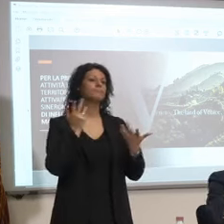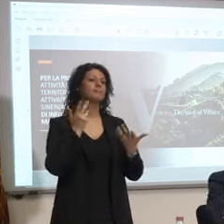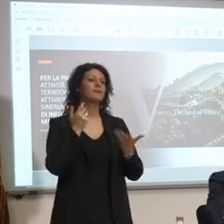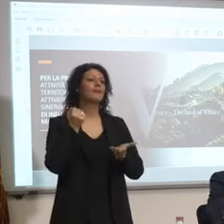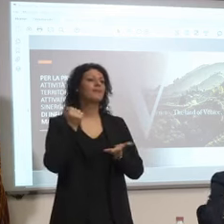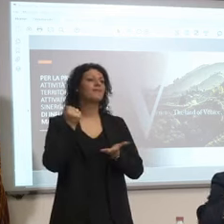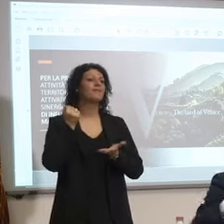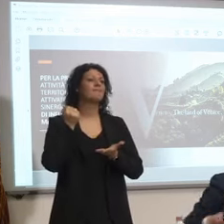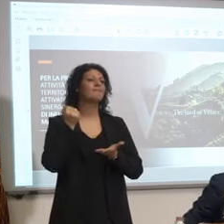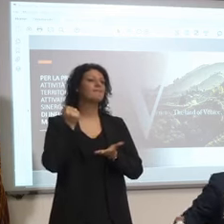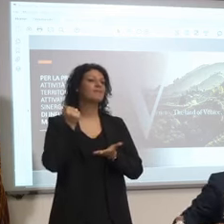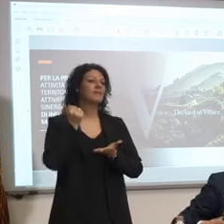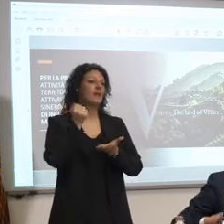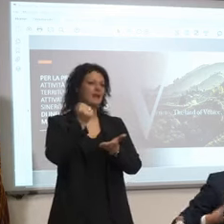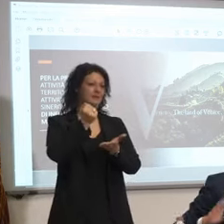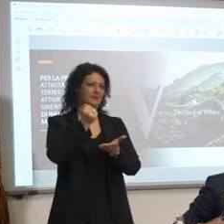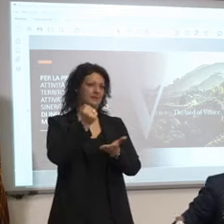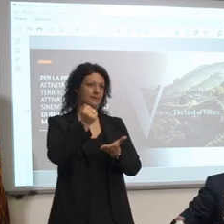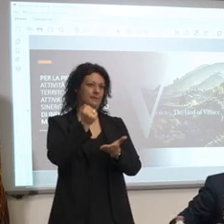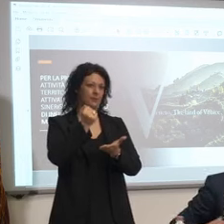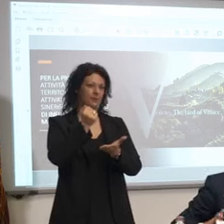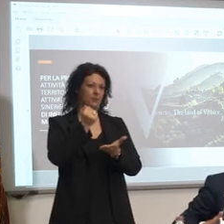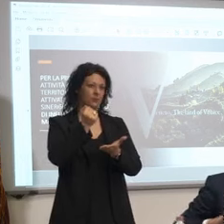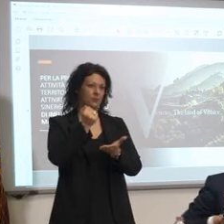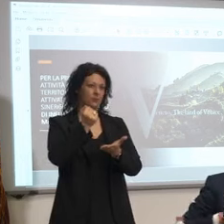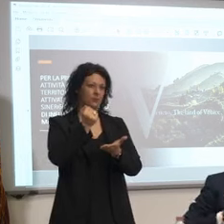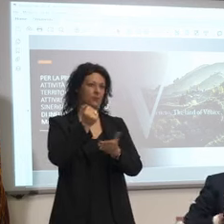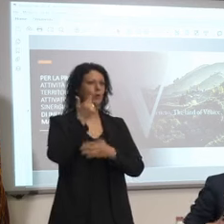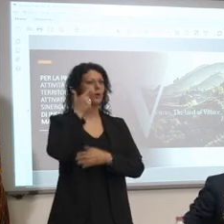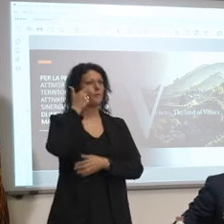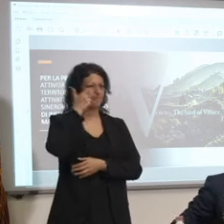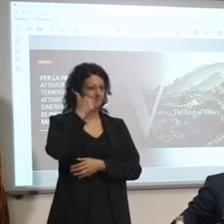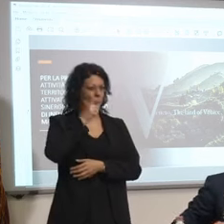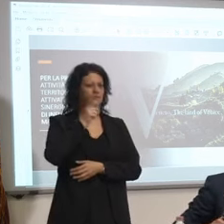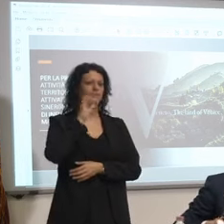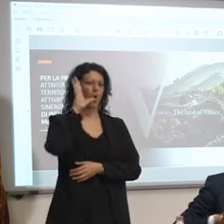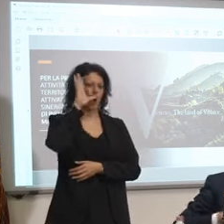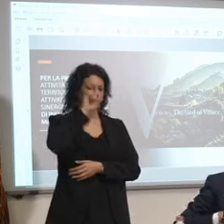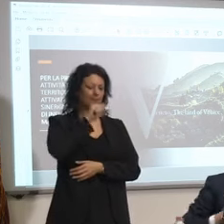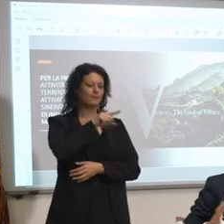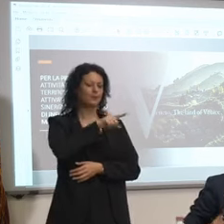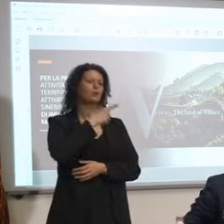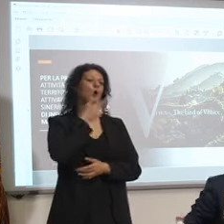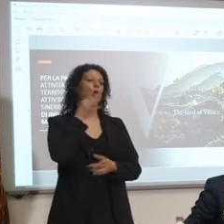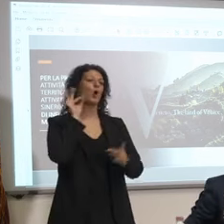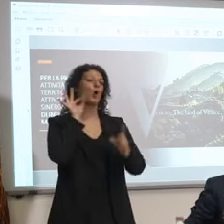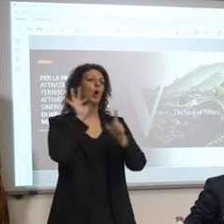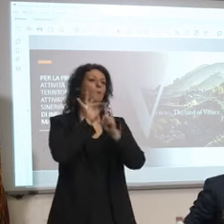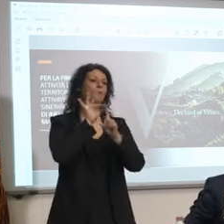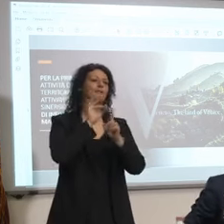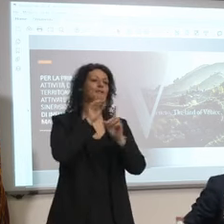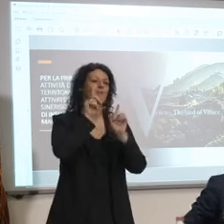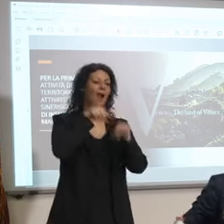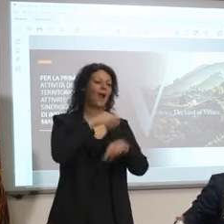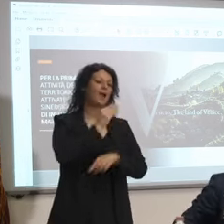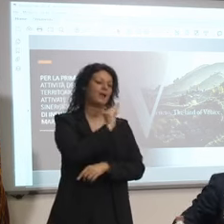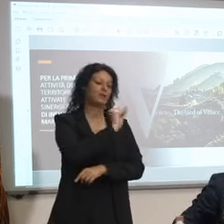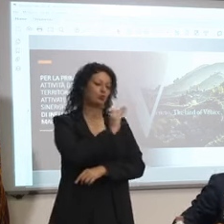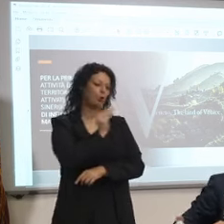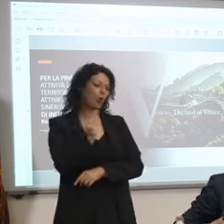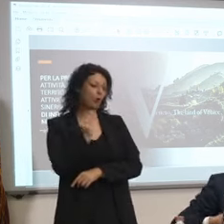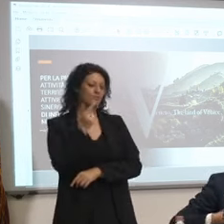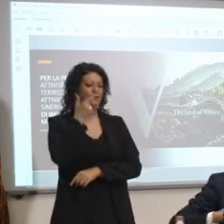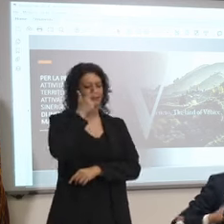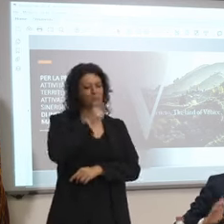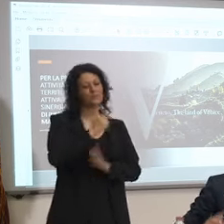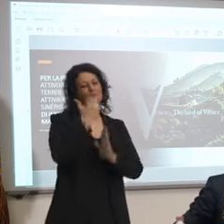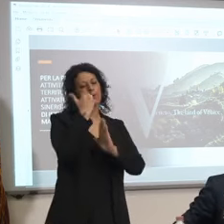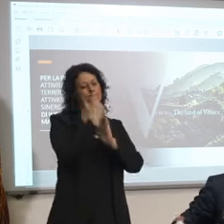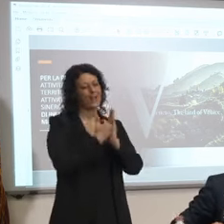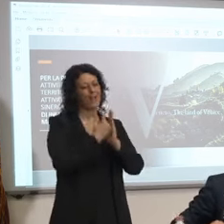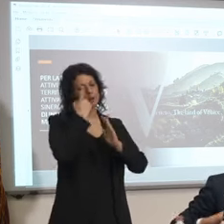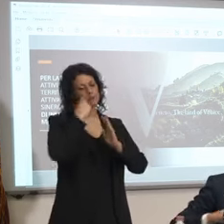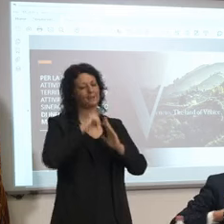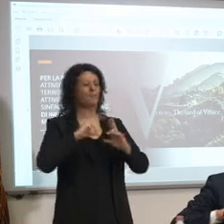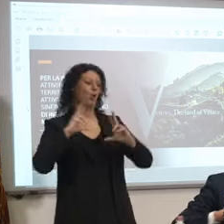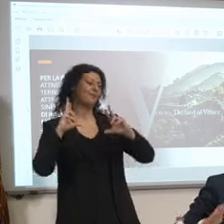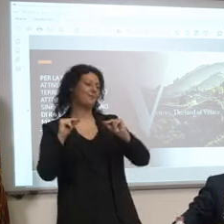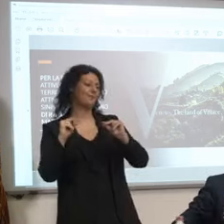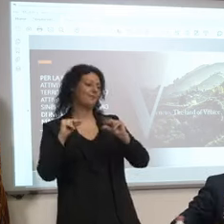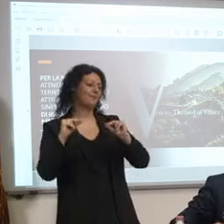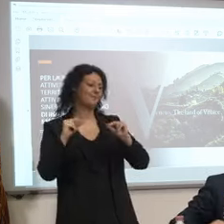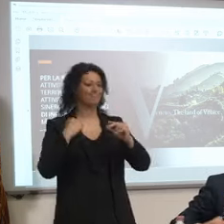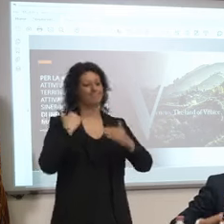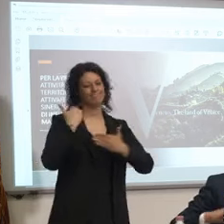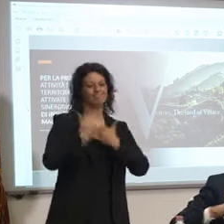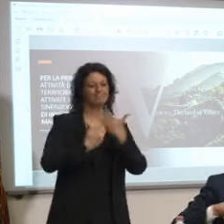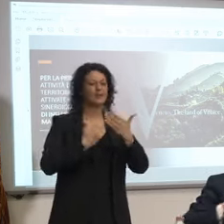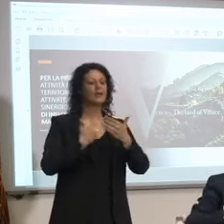parte ho capito che è puntato verso i giovani è un piano dinamico e volevo capire invece quell'altro tipo